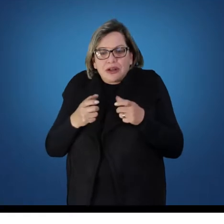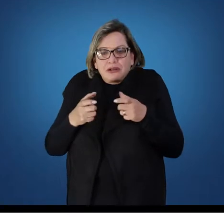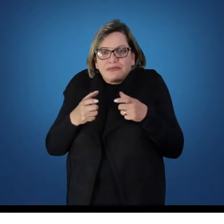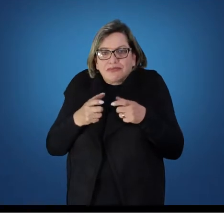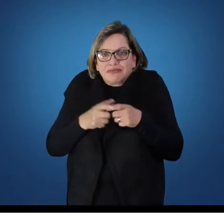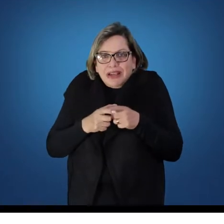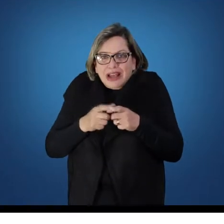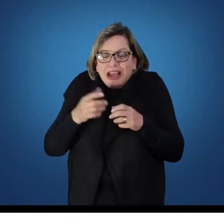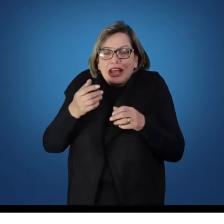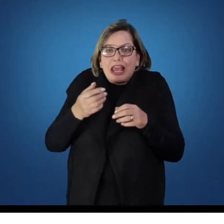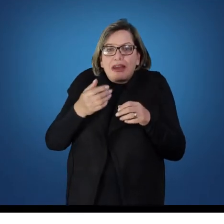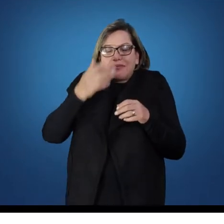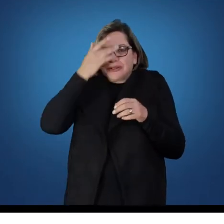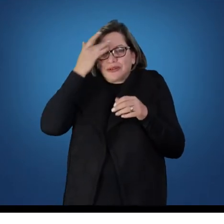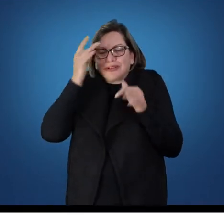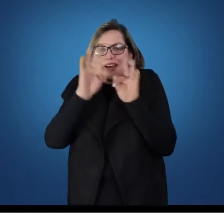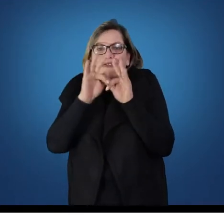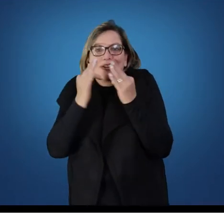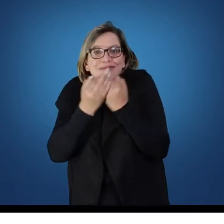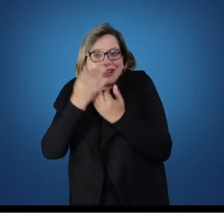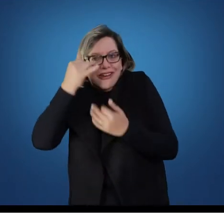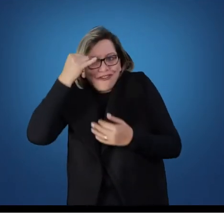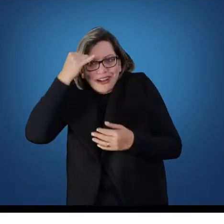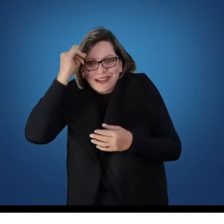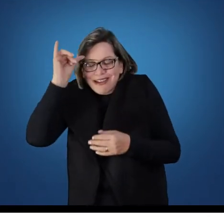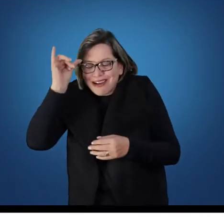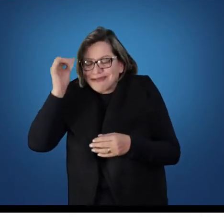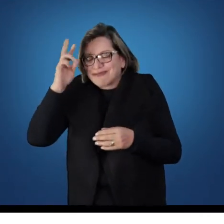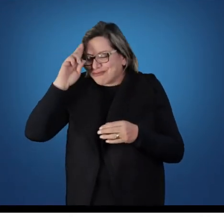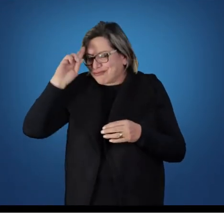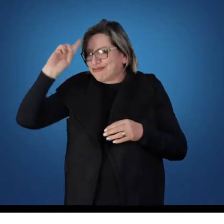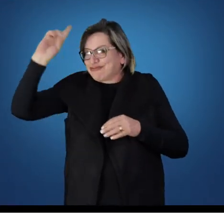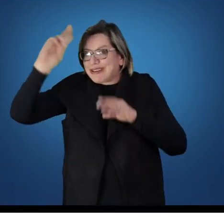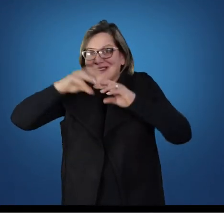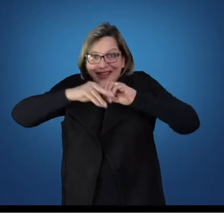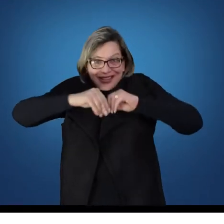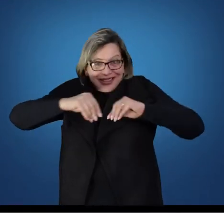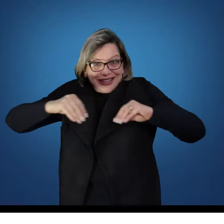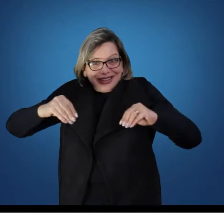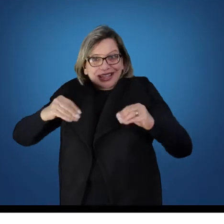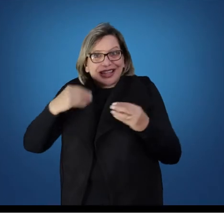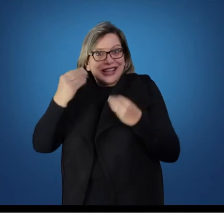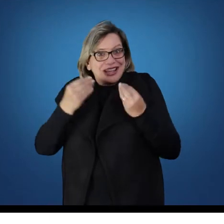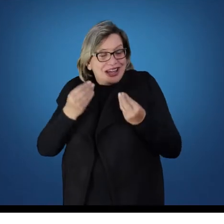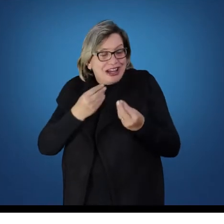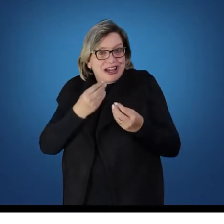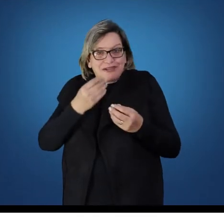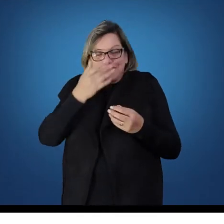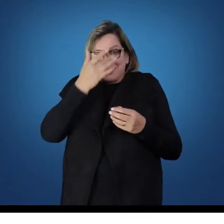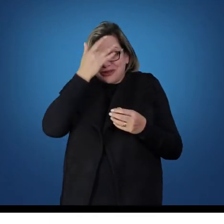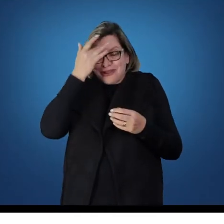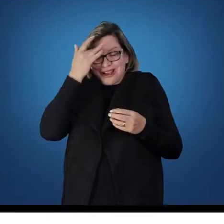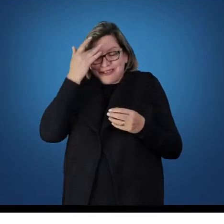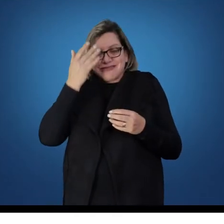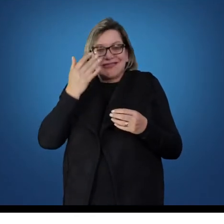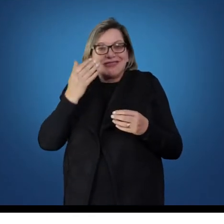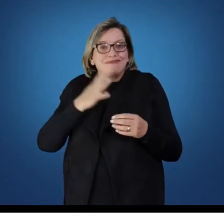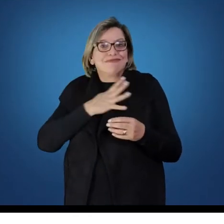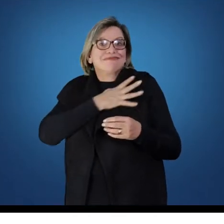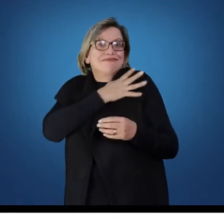fazendeiros, senhores de terra, aos filhos dos senhores de engenho, militares, e